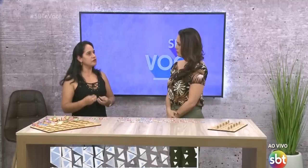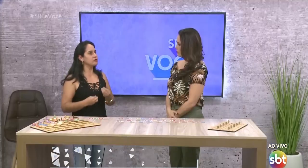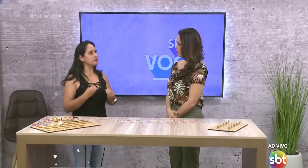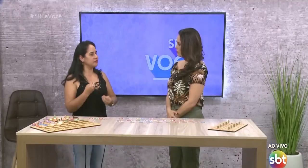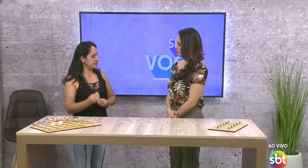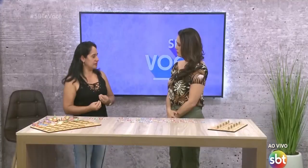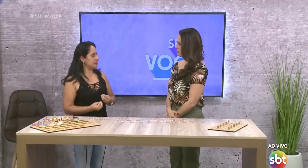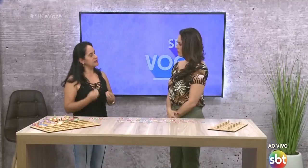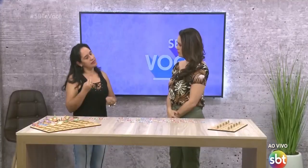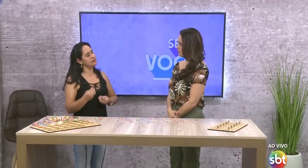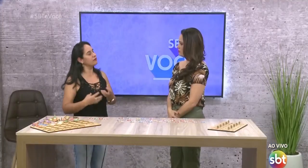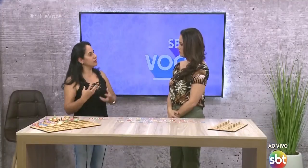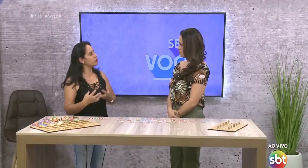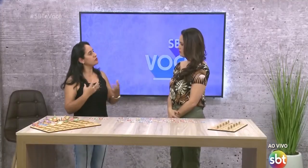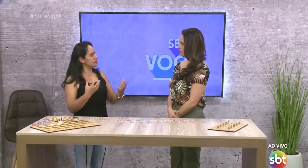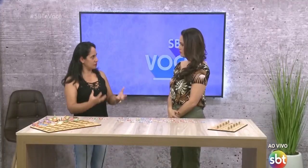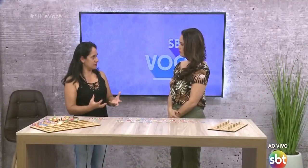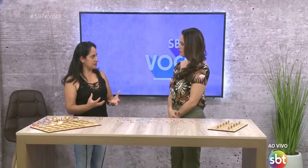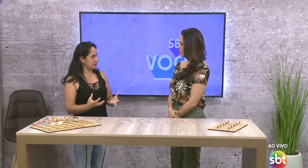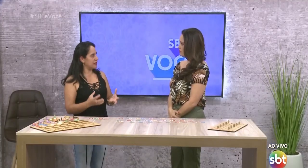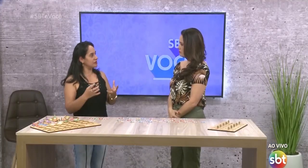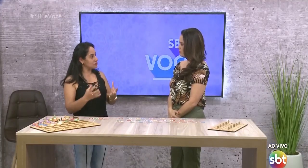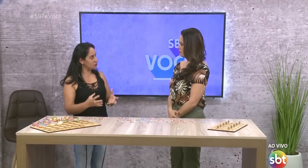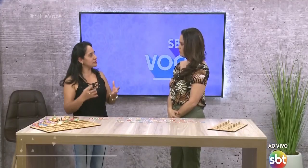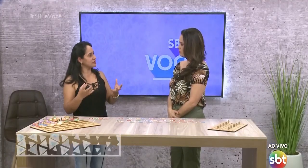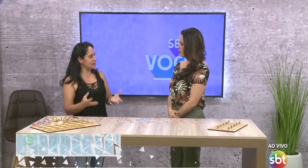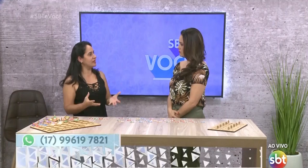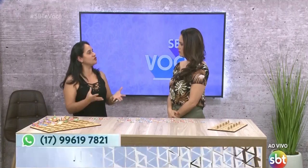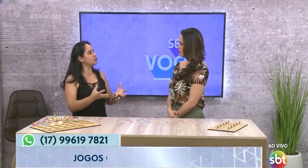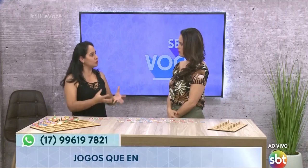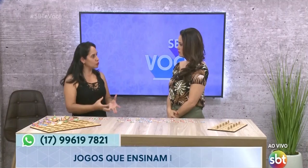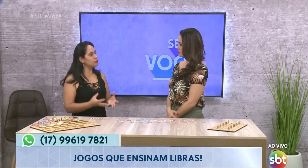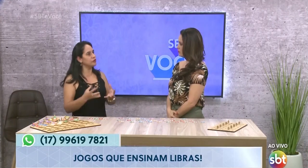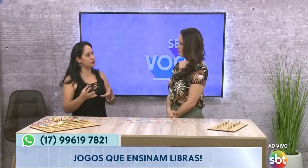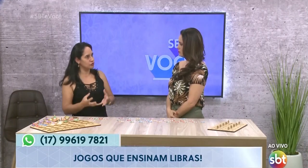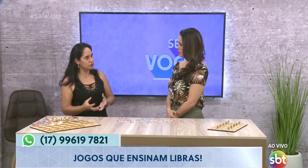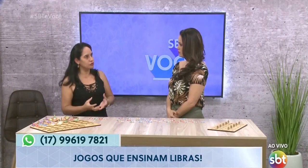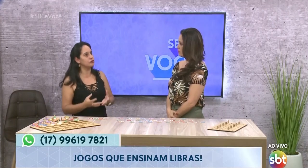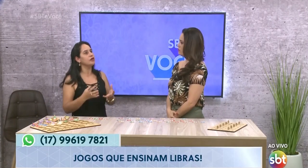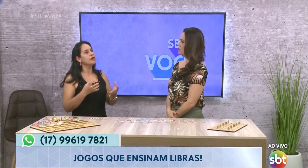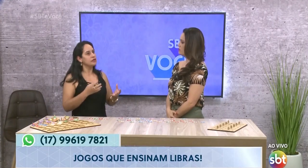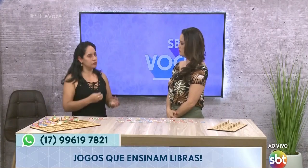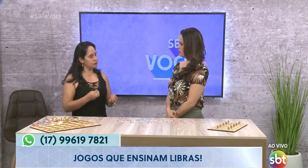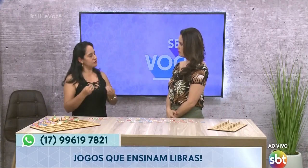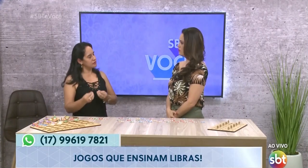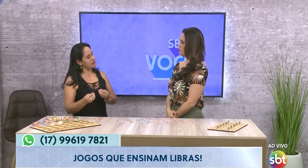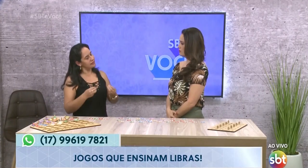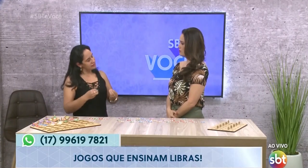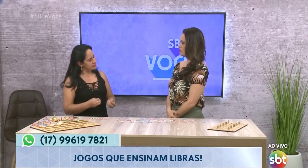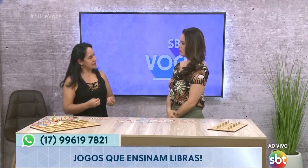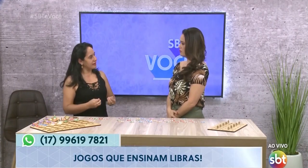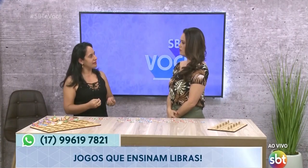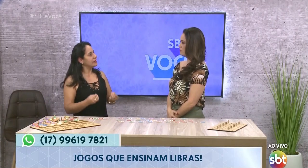A pessoa com deficiência, ela não é inclusa sozinha. A sociedade é um grupo em conjunto que todos têm que estar